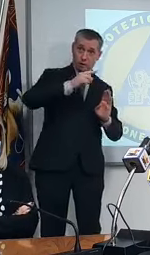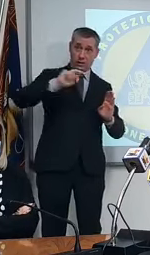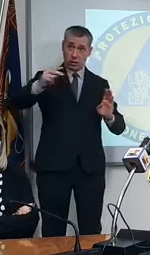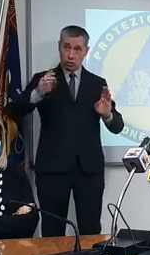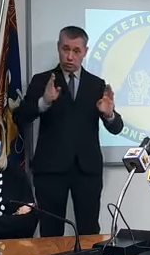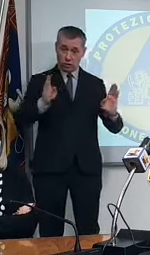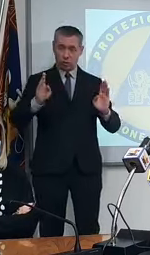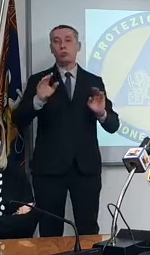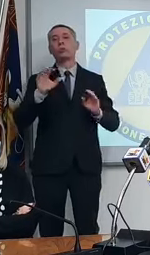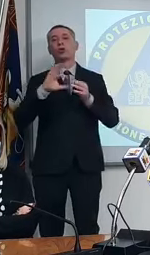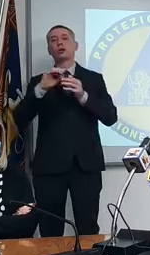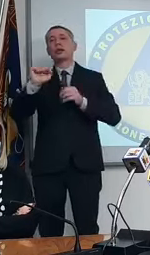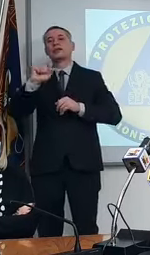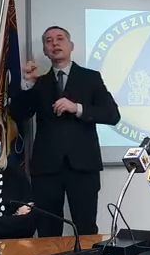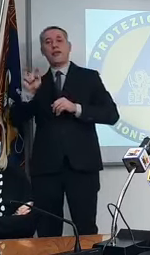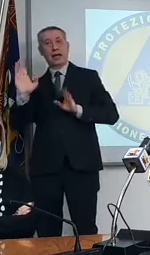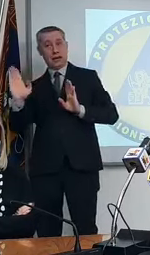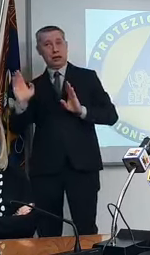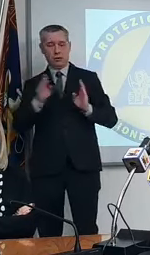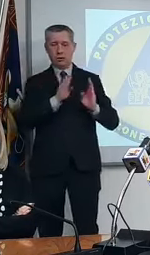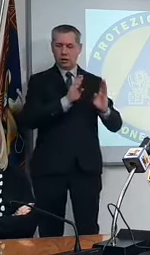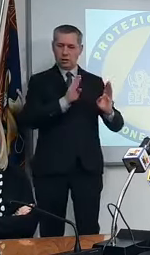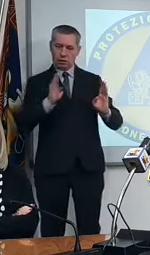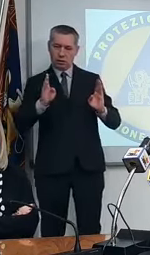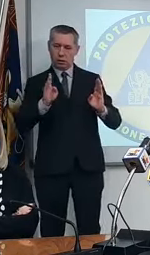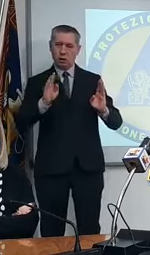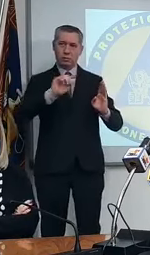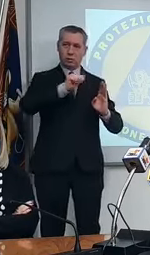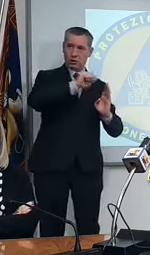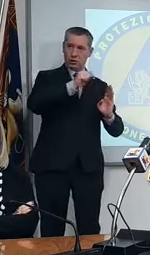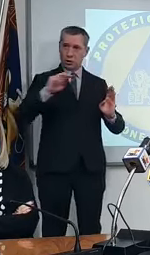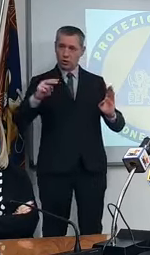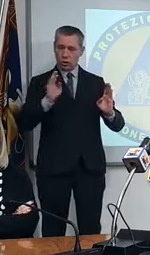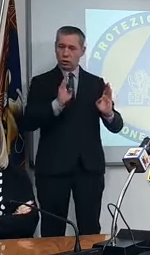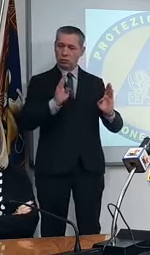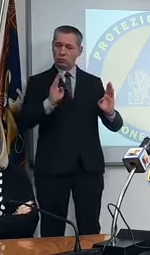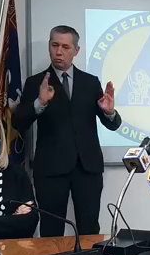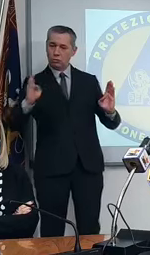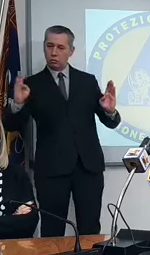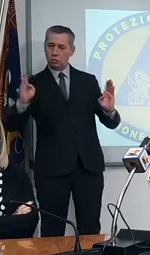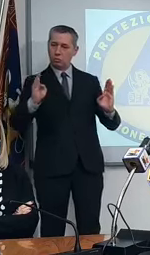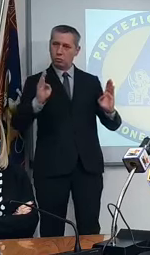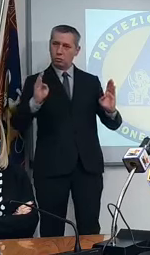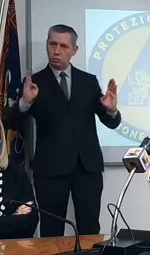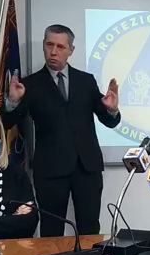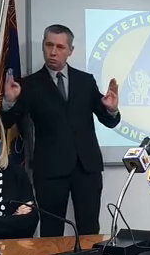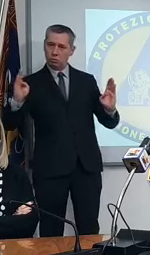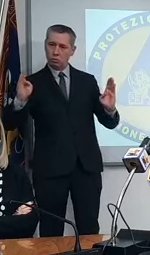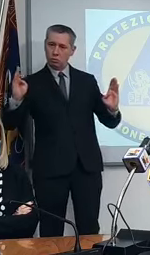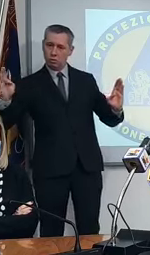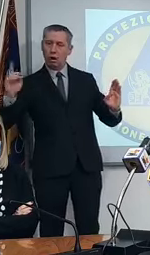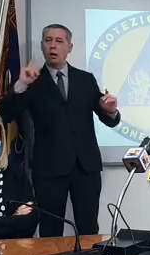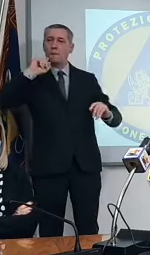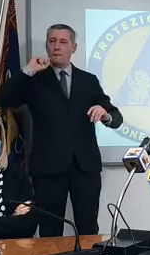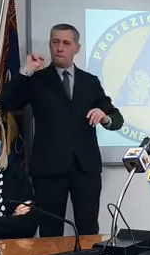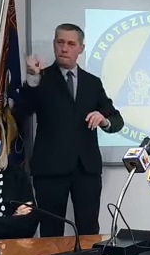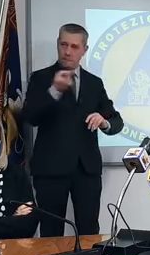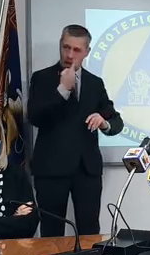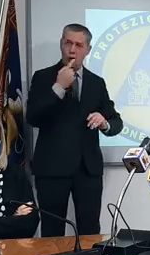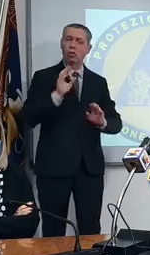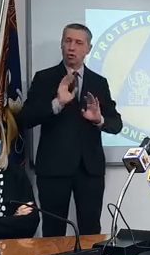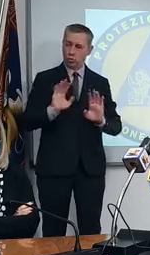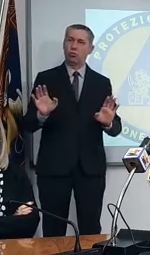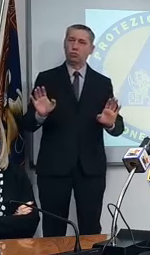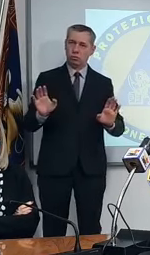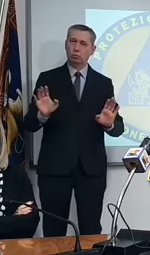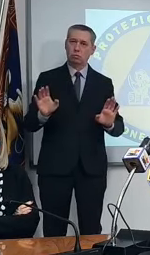AstraZeneca più si dilata la finestra tra la prima e la seconda dose più alta la risposta anticorpale quindi tanto è vero che è stato modificato